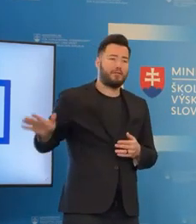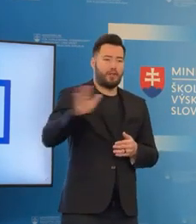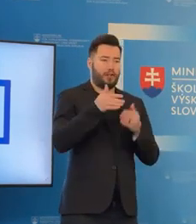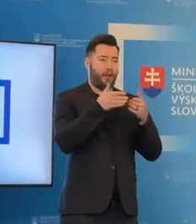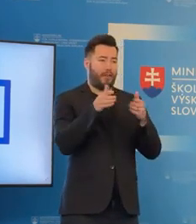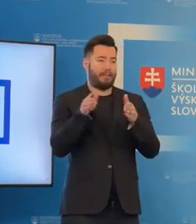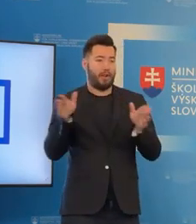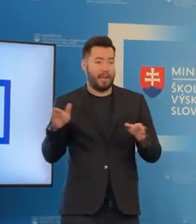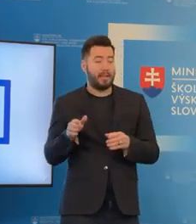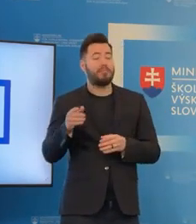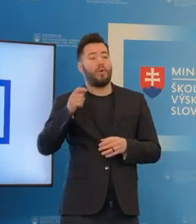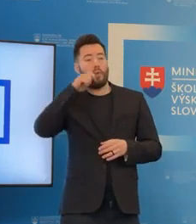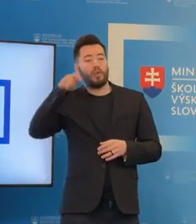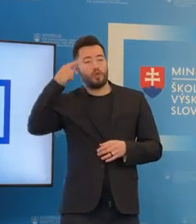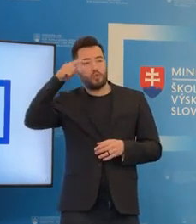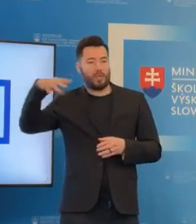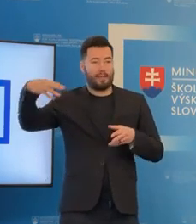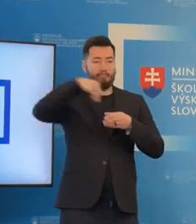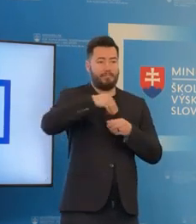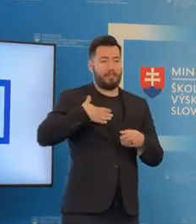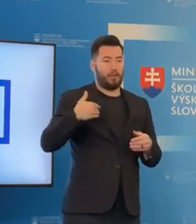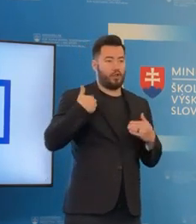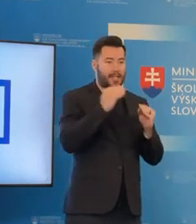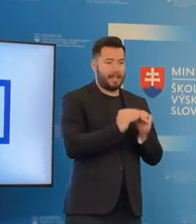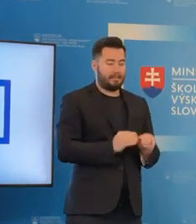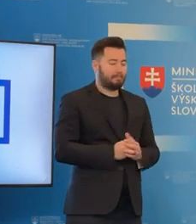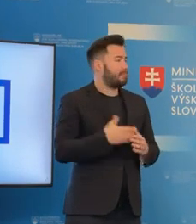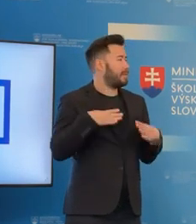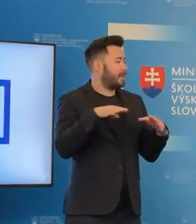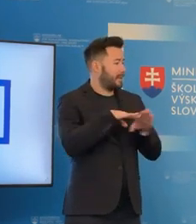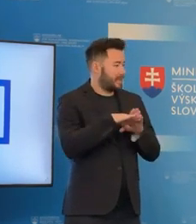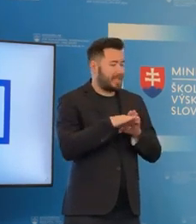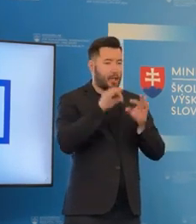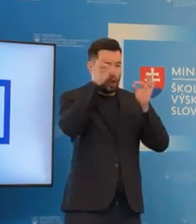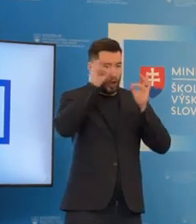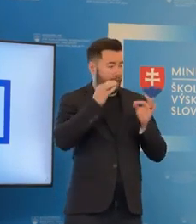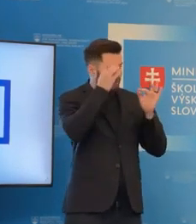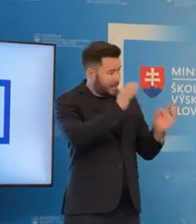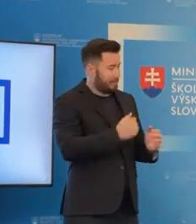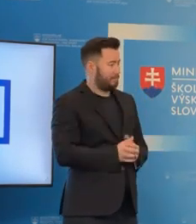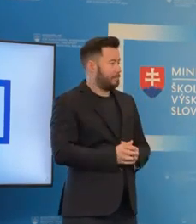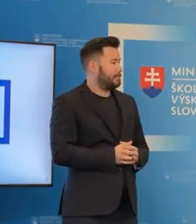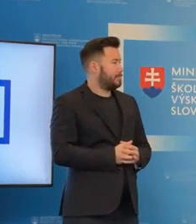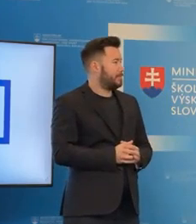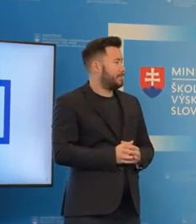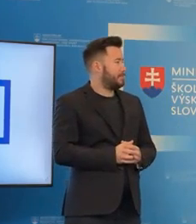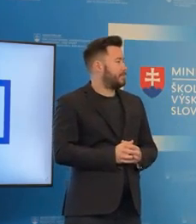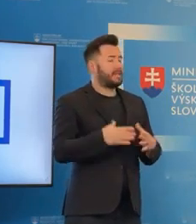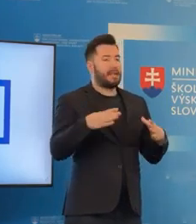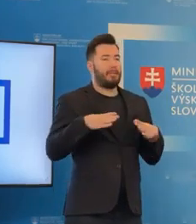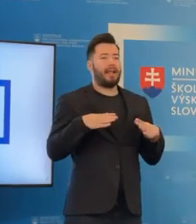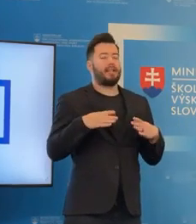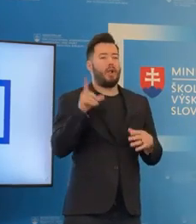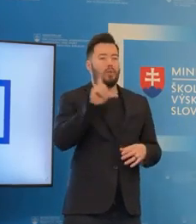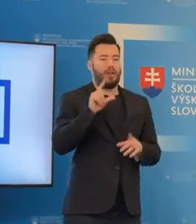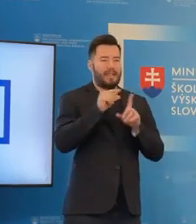slovenských škôl. Dovolte mi privítať aj pána ministra školstva, vedy, výskum a športu, pána Branislava Grelinga a takisto aj pána